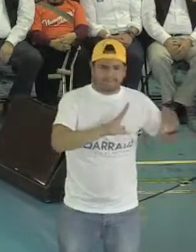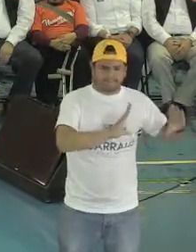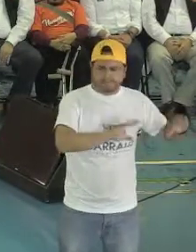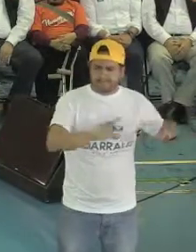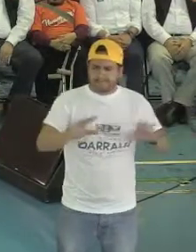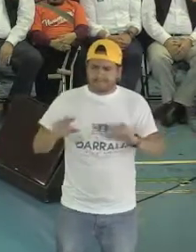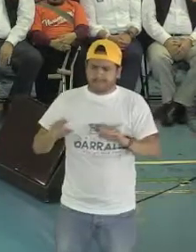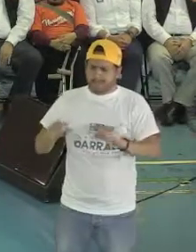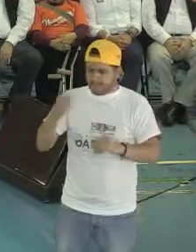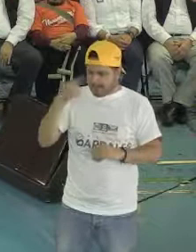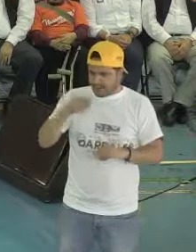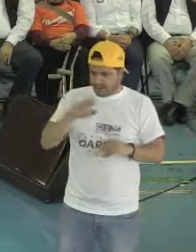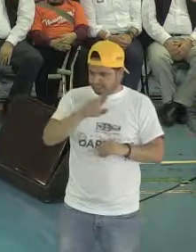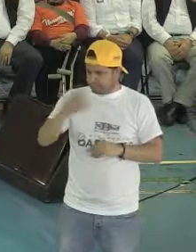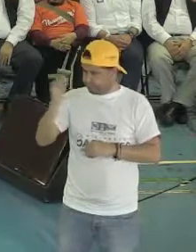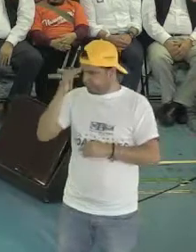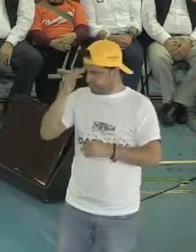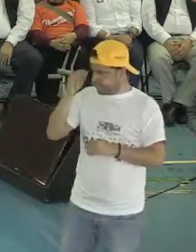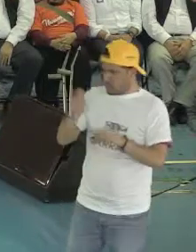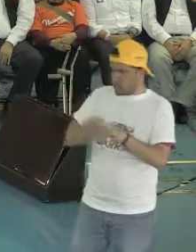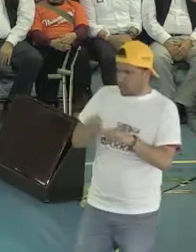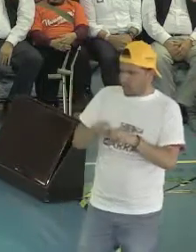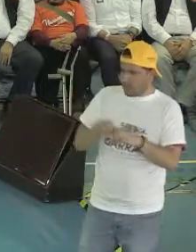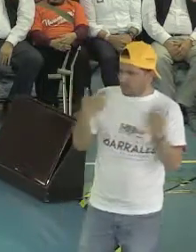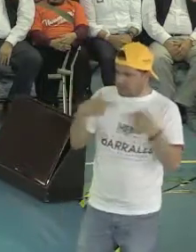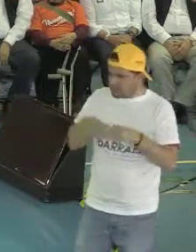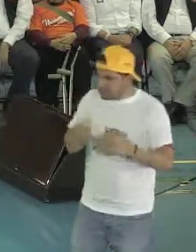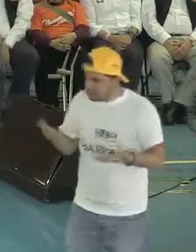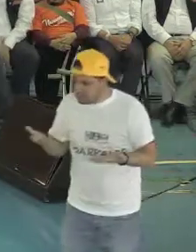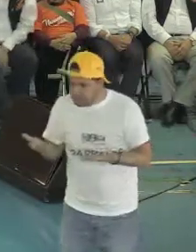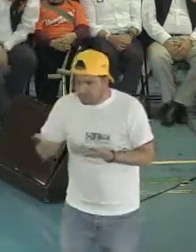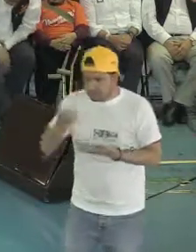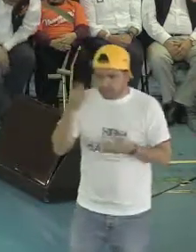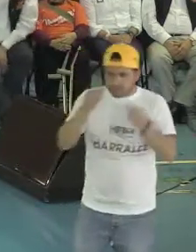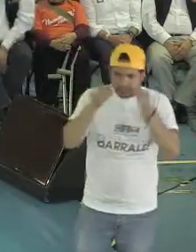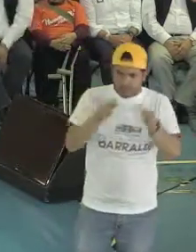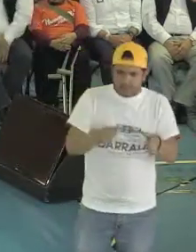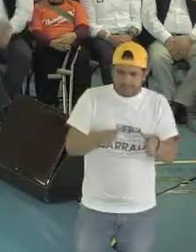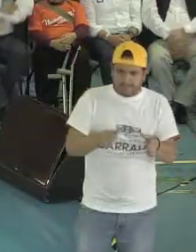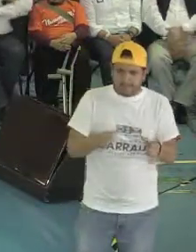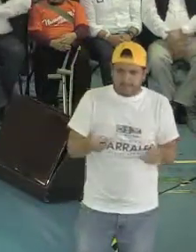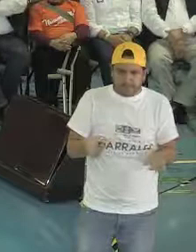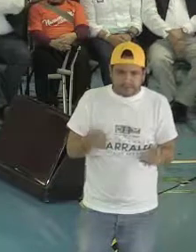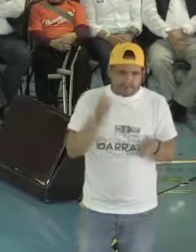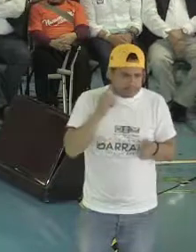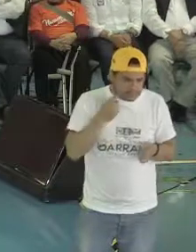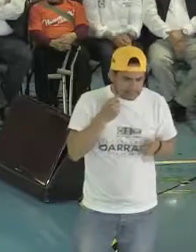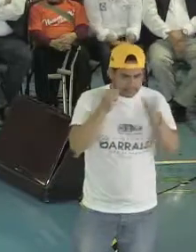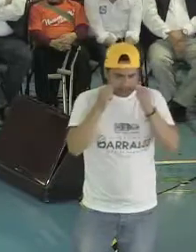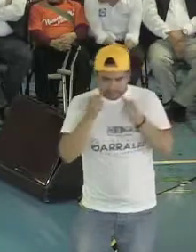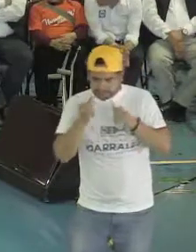reconocer que nuestros propios maestros no tienen la capacitación, no tienen las herramientas que se